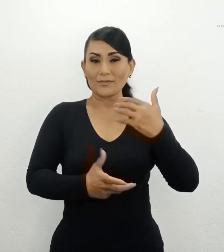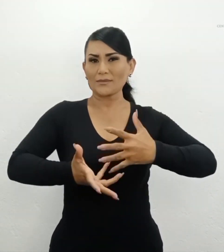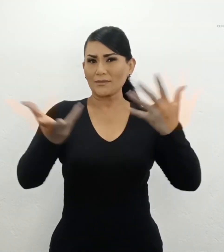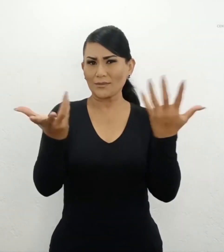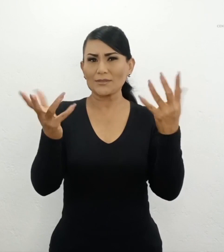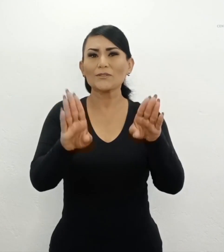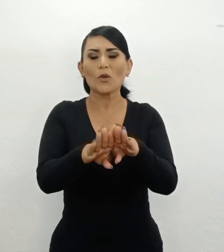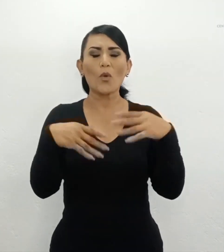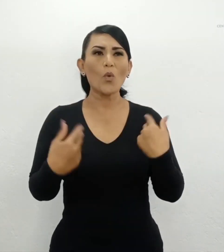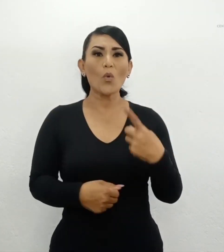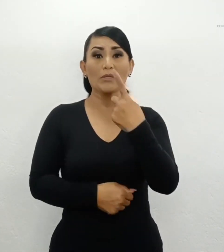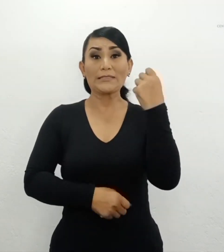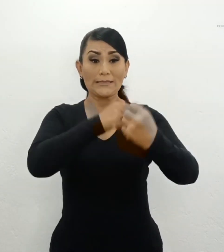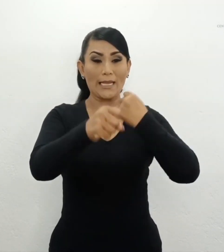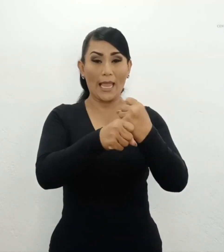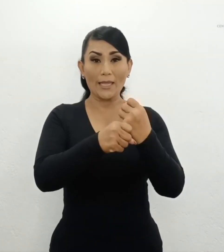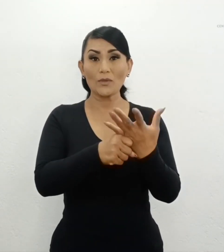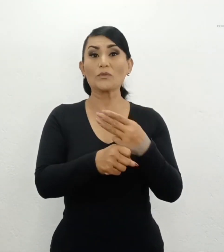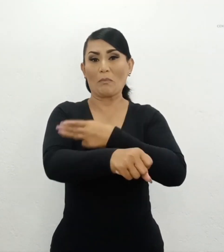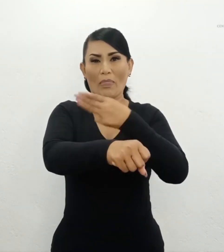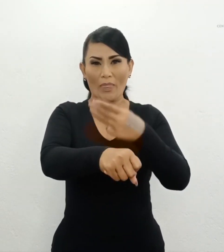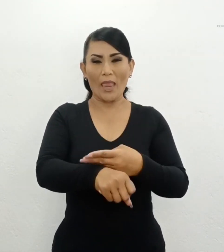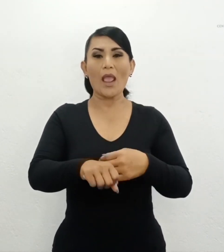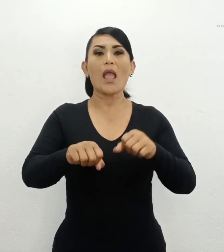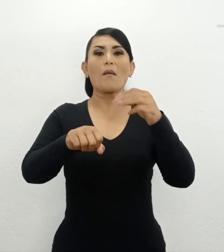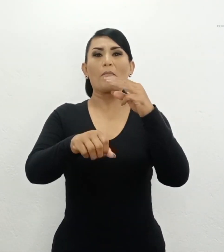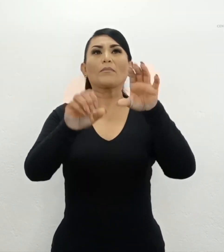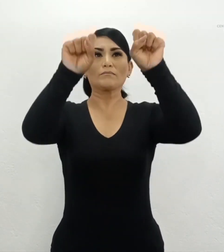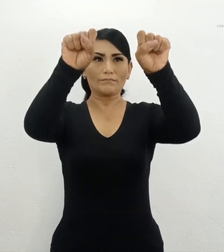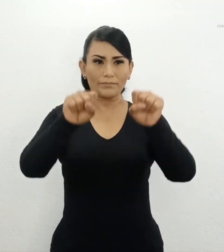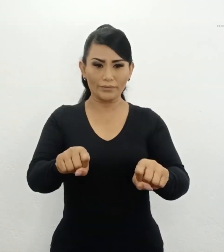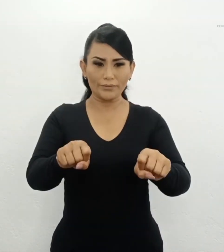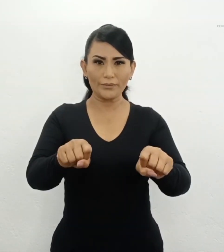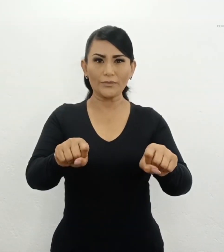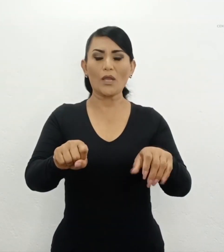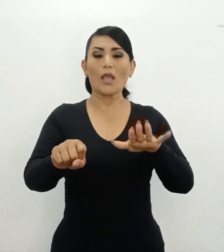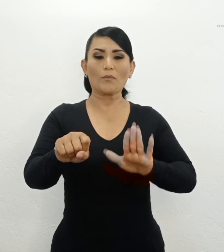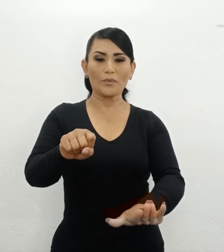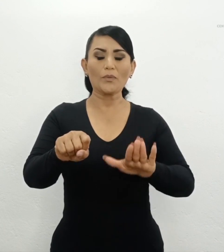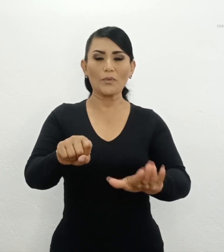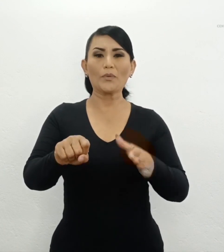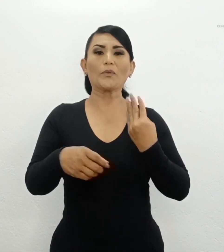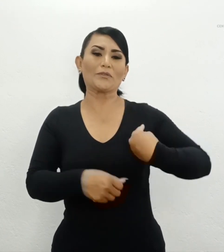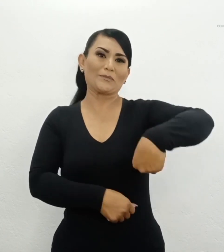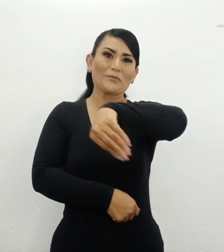En telares de más de 100 años de antigüedad Como rebosos, tapetes, cojines,